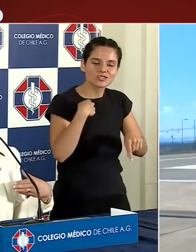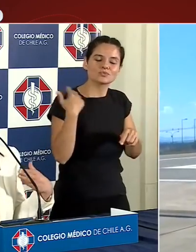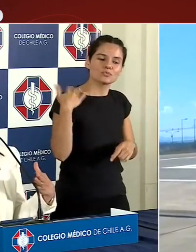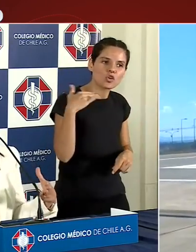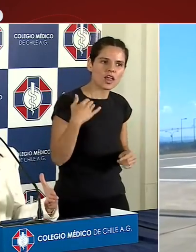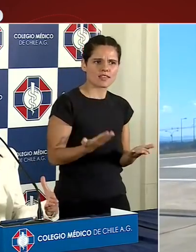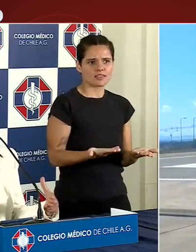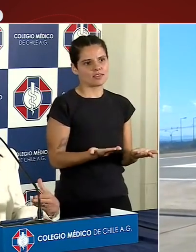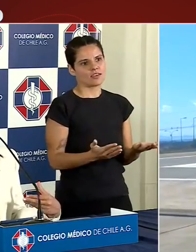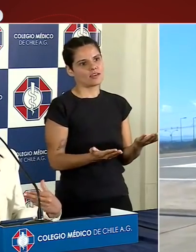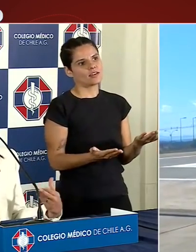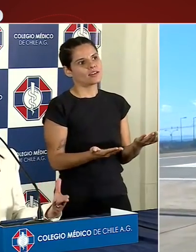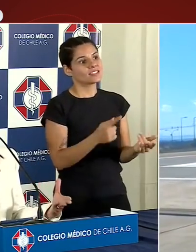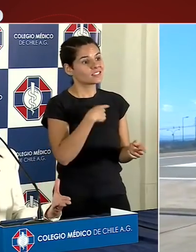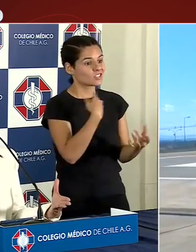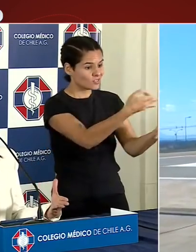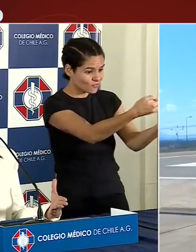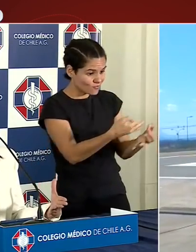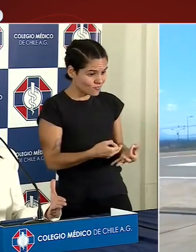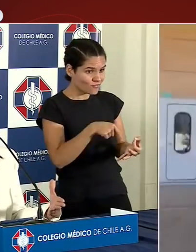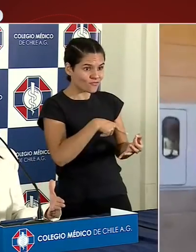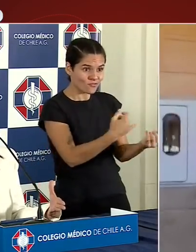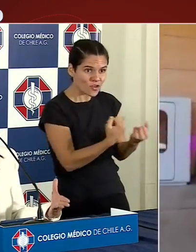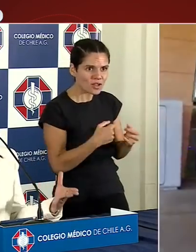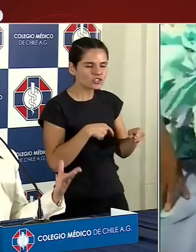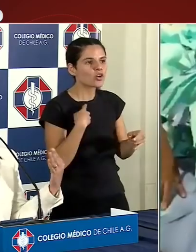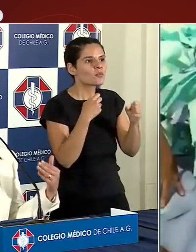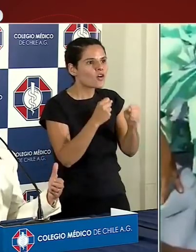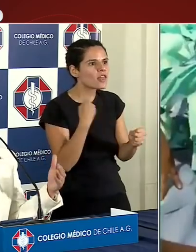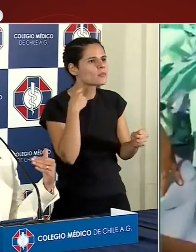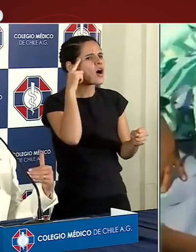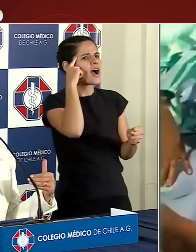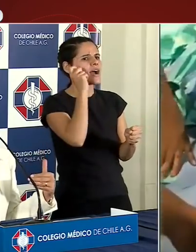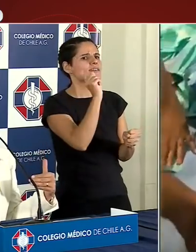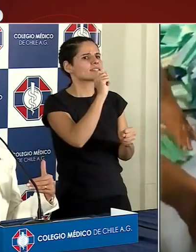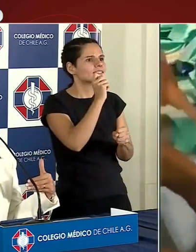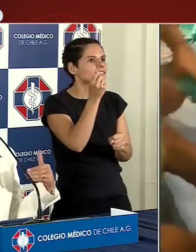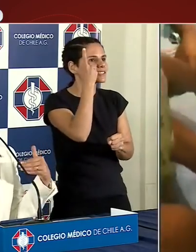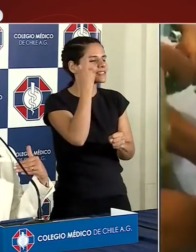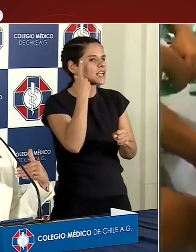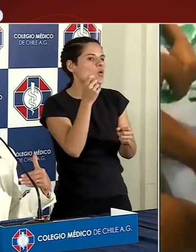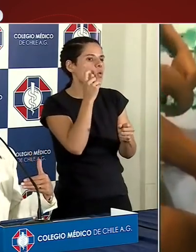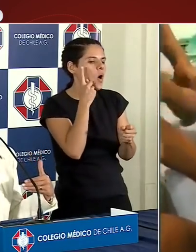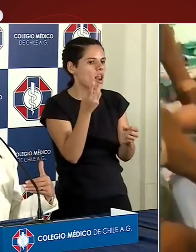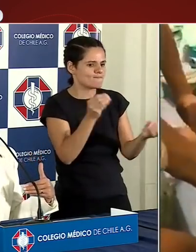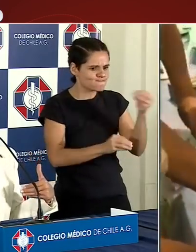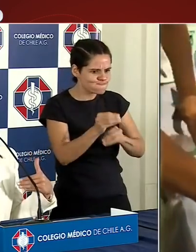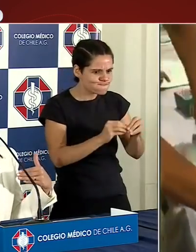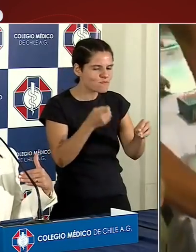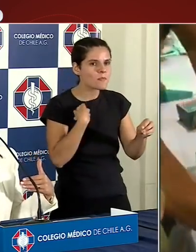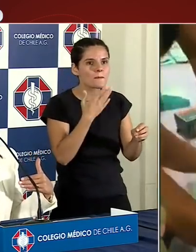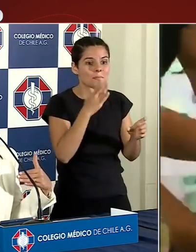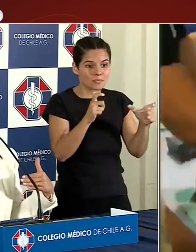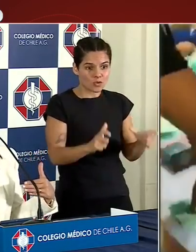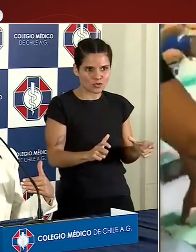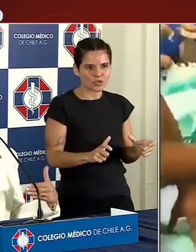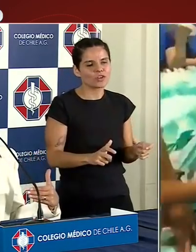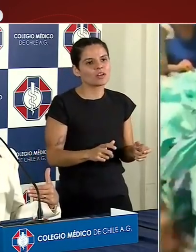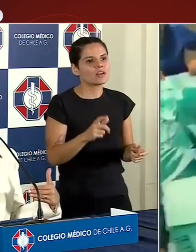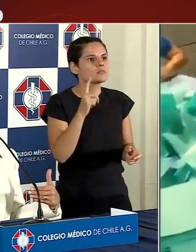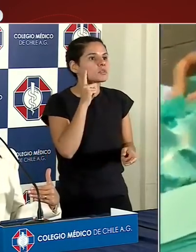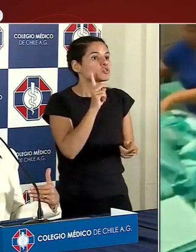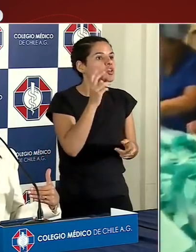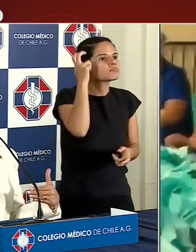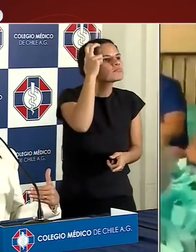no tiene esos datos para tomar definiciones, está especulando. Entiendo que si el gobierno no